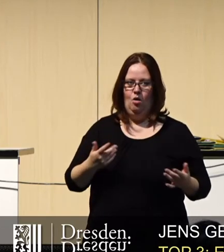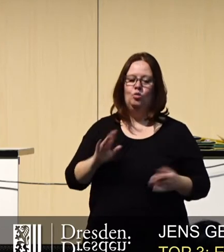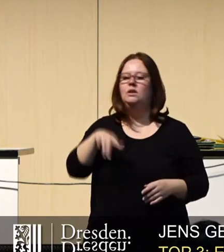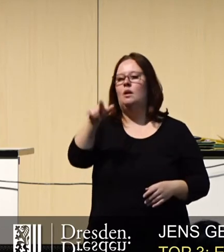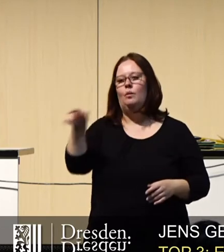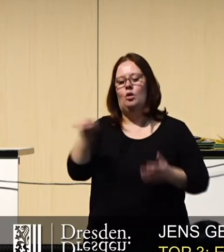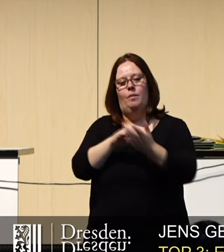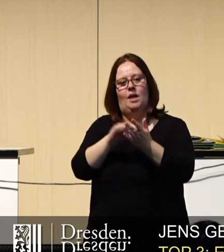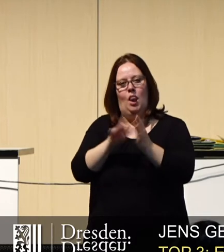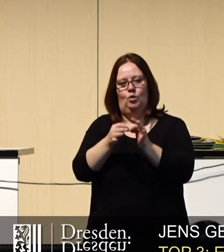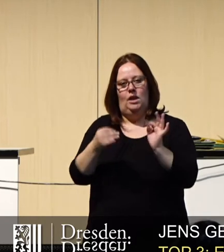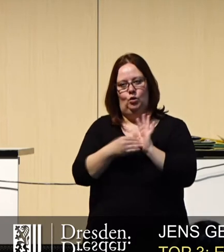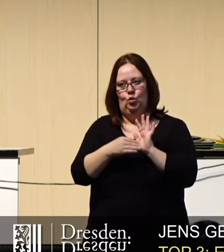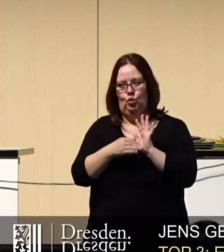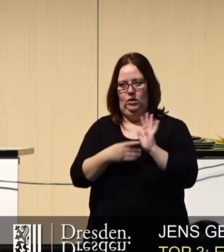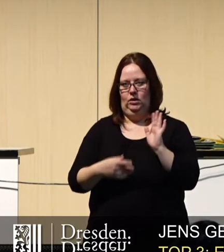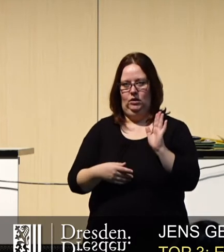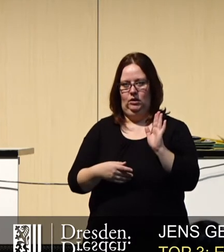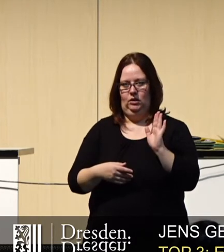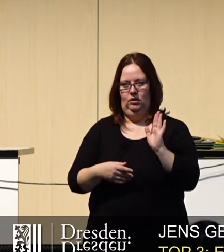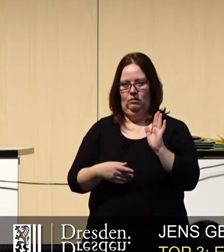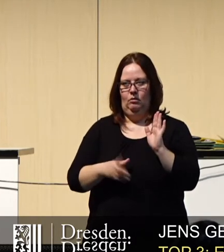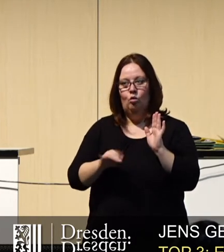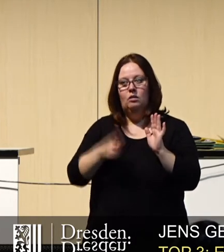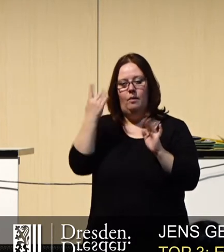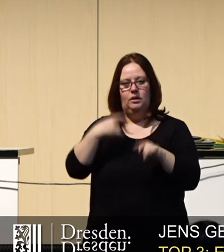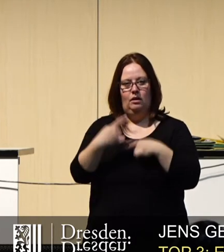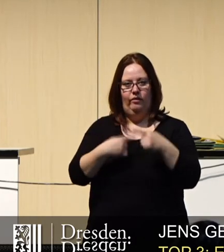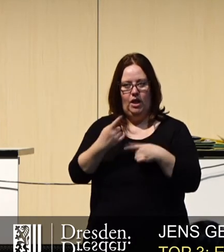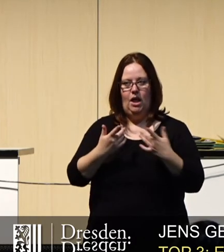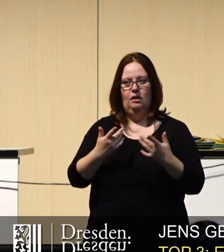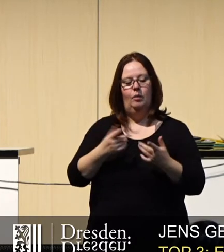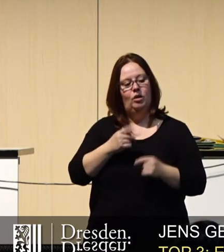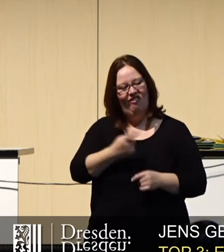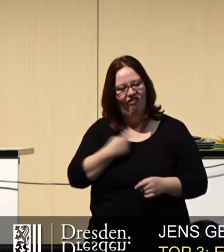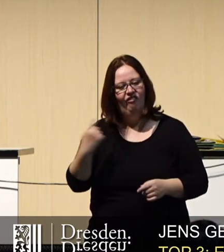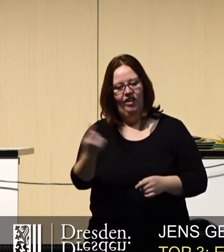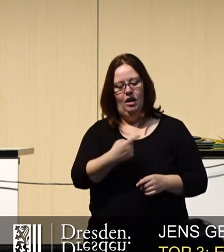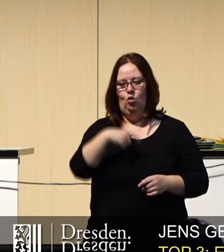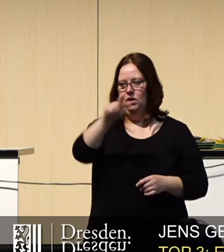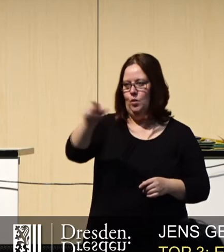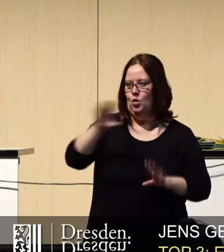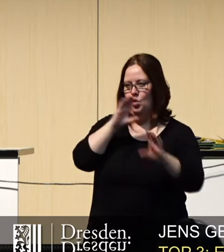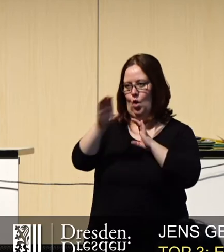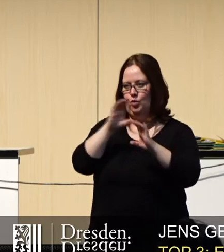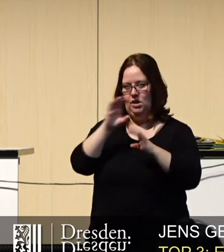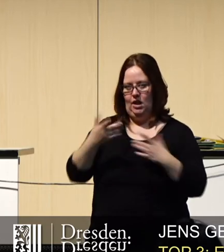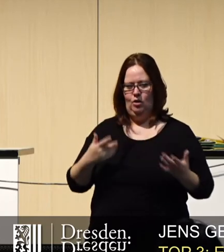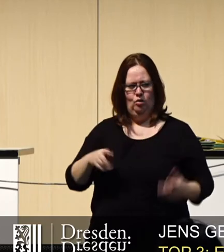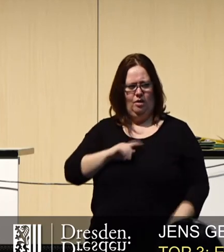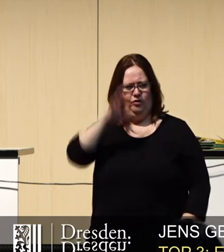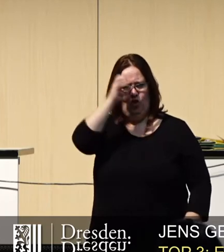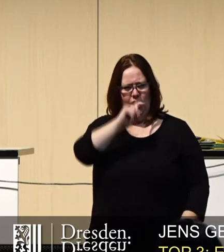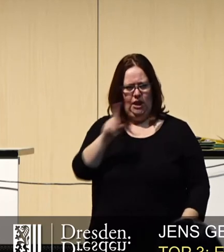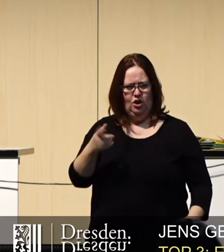Bürgerbeteiligungssatzung ist entwickelt worden, damit wir mit den Bürgern kommunizieren. Und ich verstehe